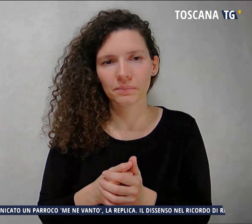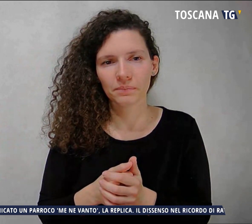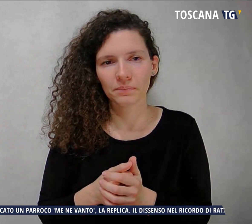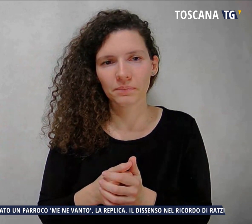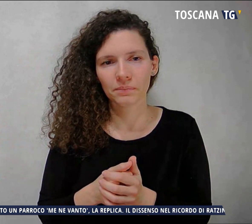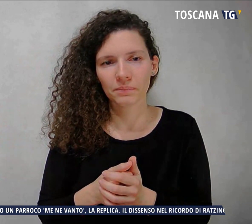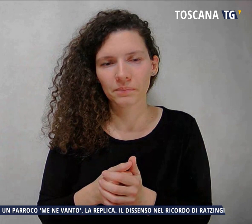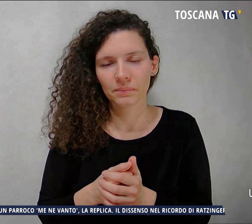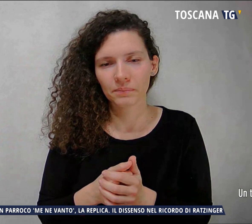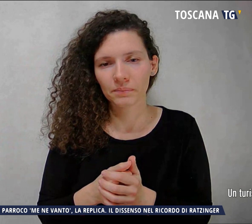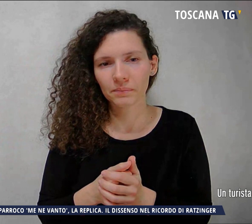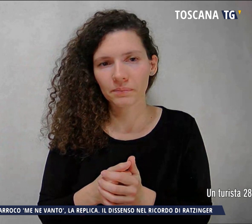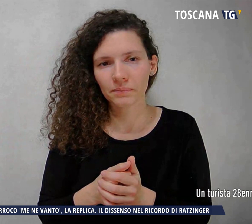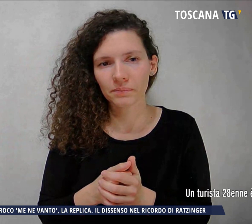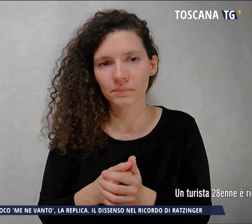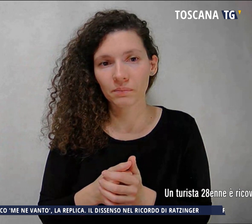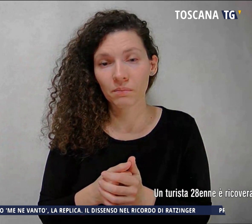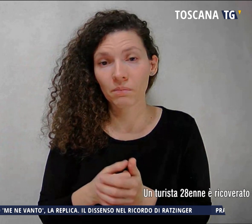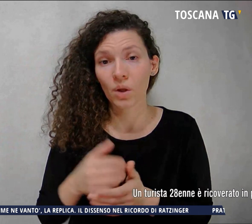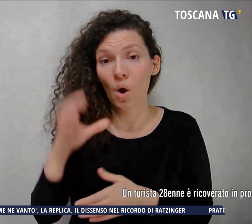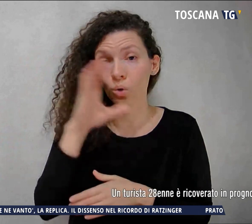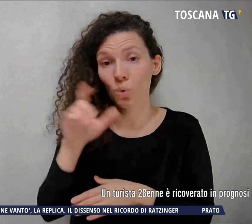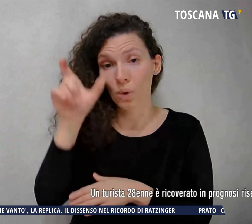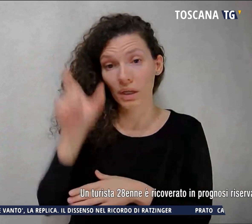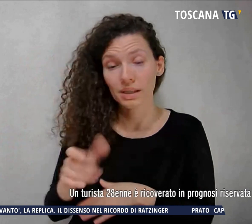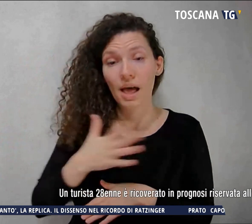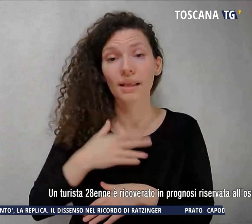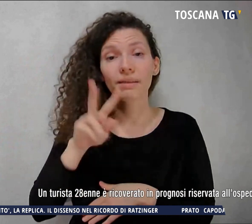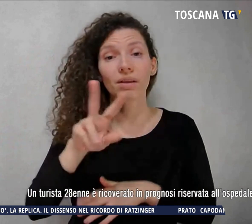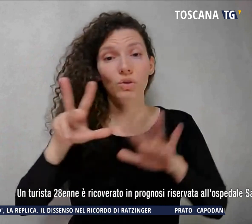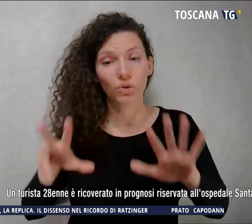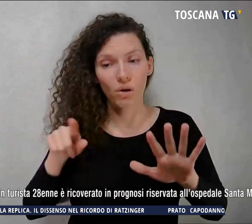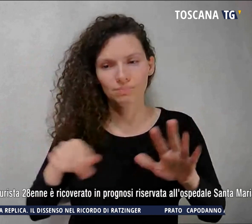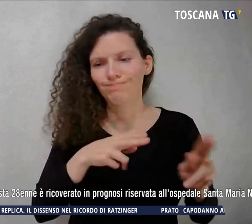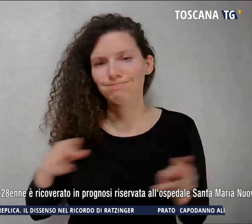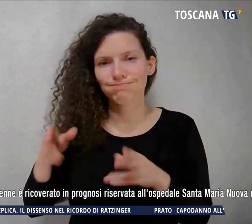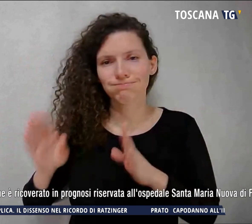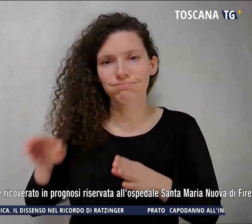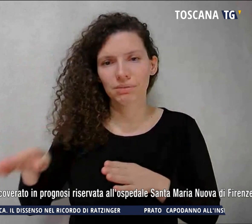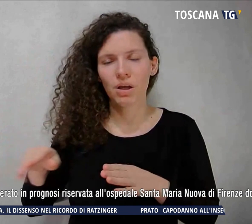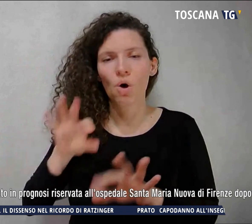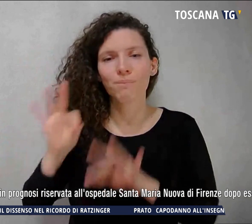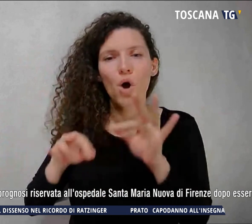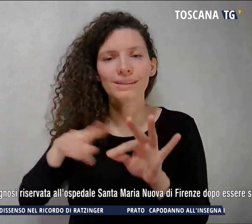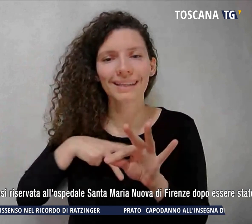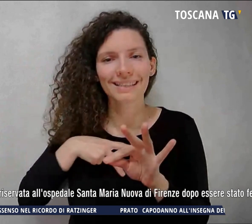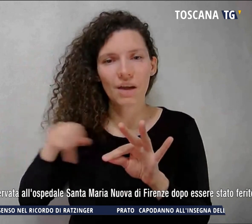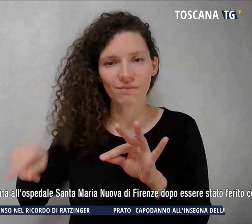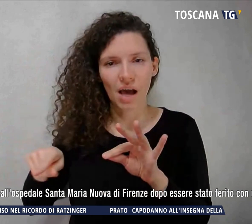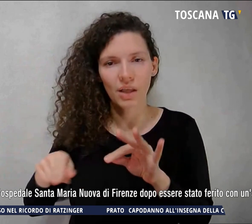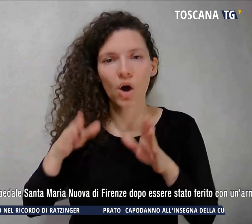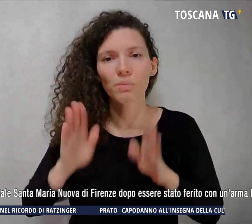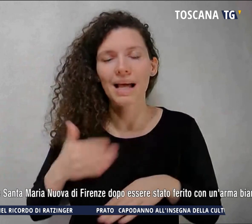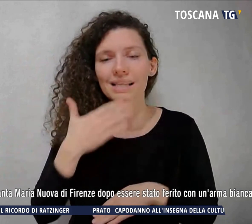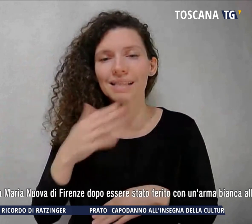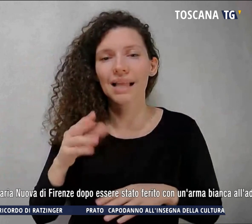Un turista di 28 anni è ricoverato in prognosi riservata all'ospedale Santa Maria Nuova di